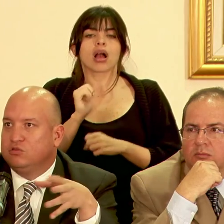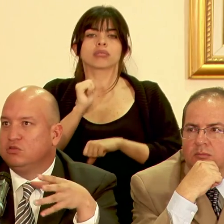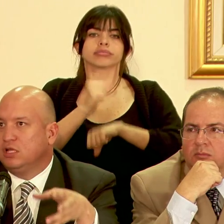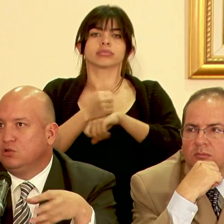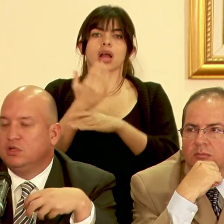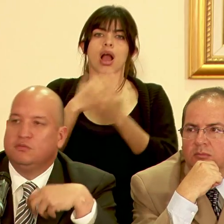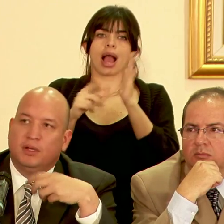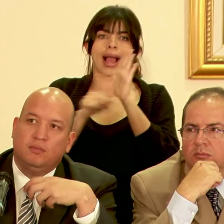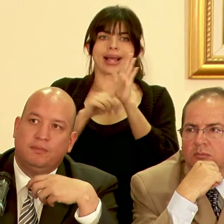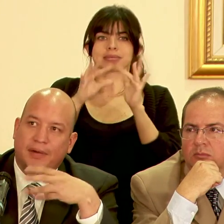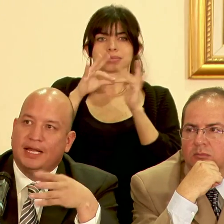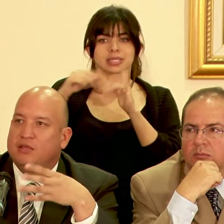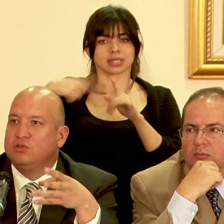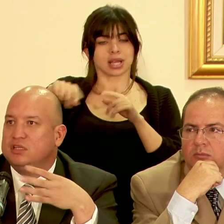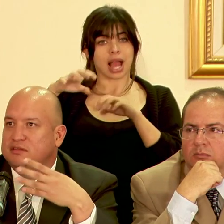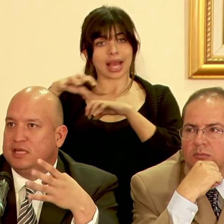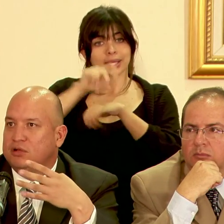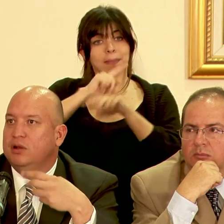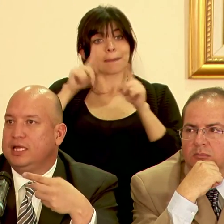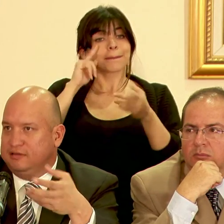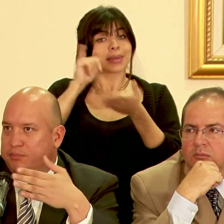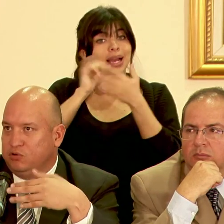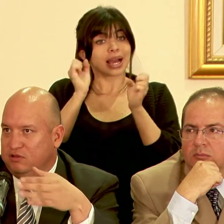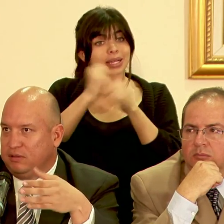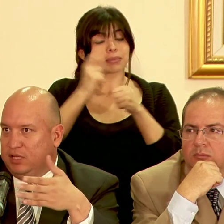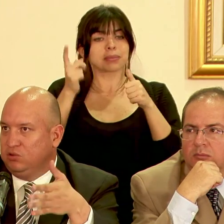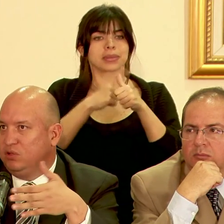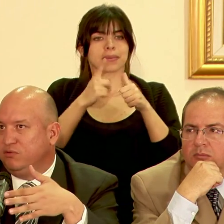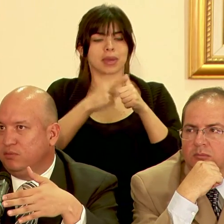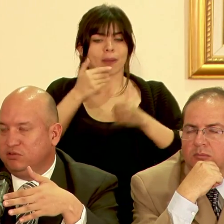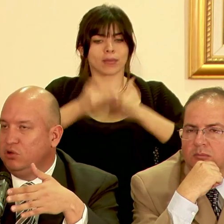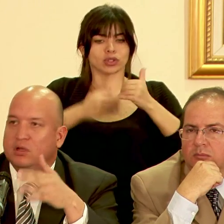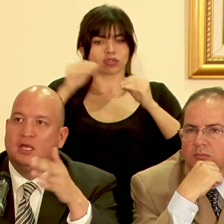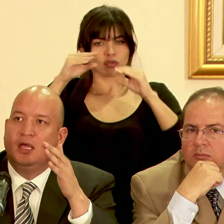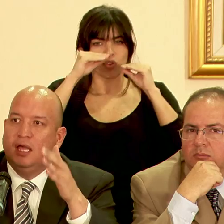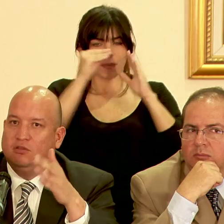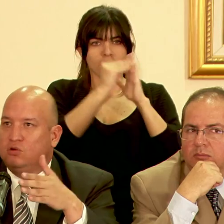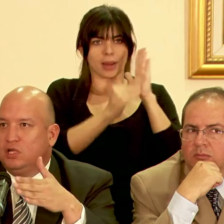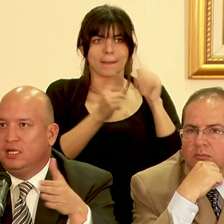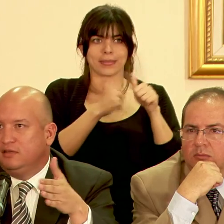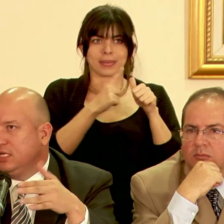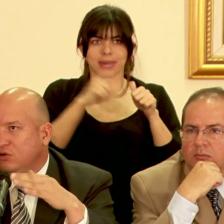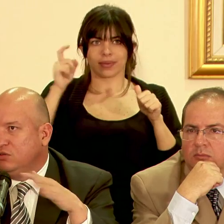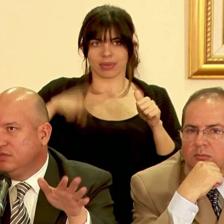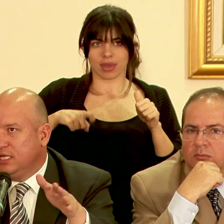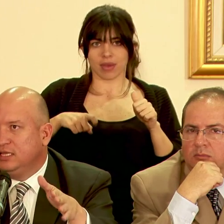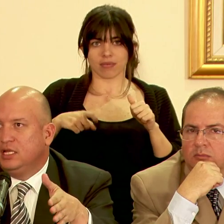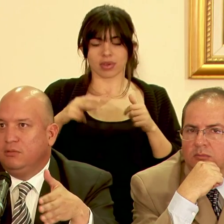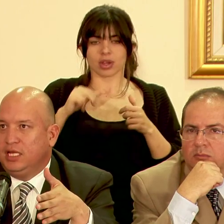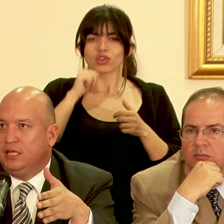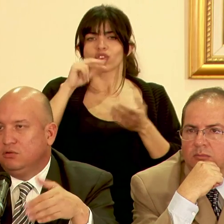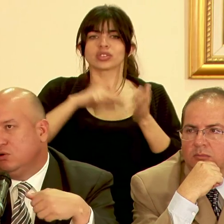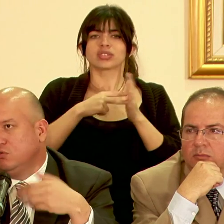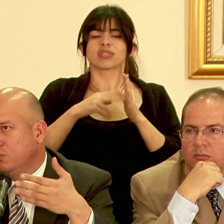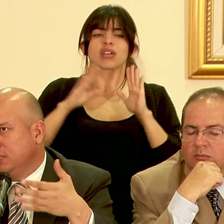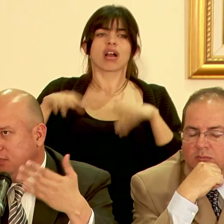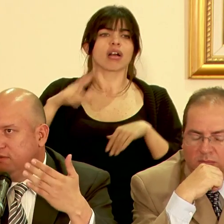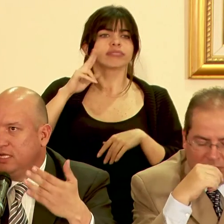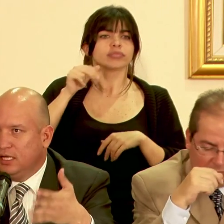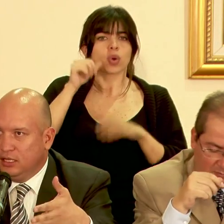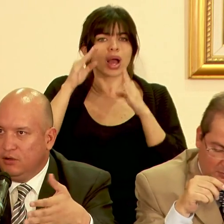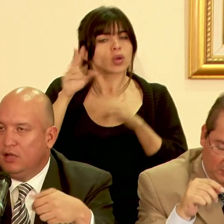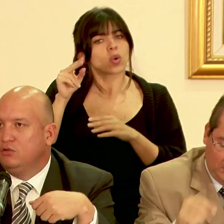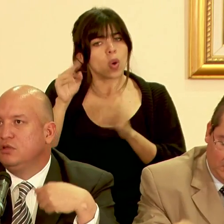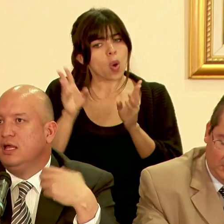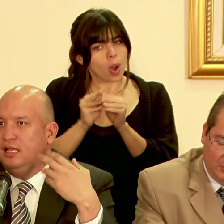alerta en estos cantones pero para eso es necesario ese procesamiento de información eso no quiere decir que no se están interviniendo los comités